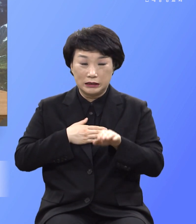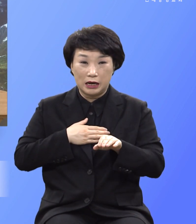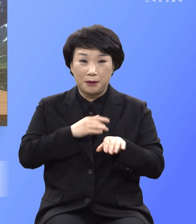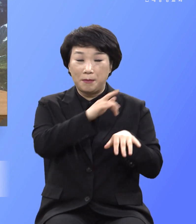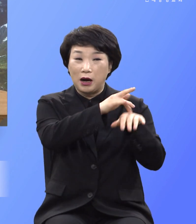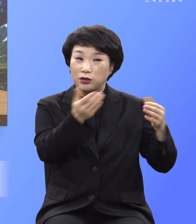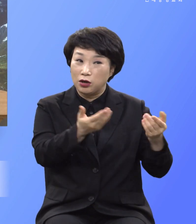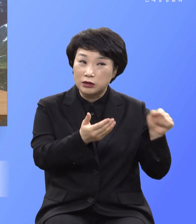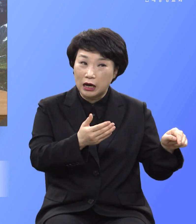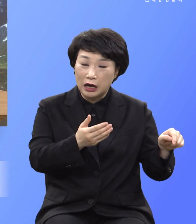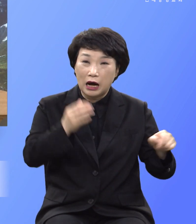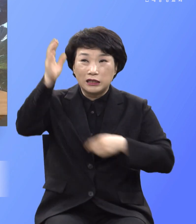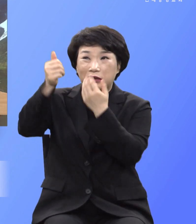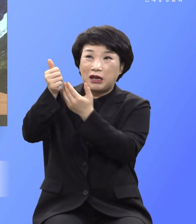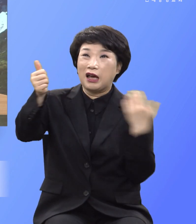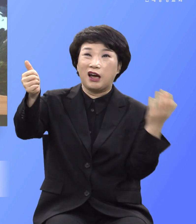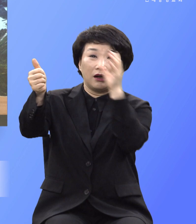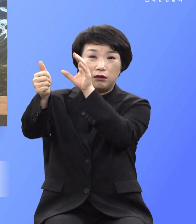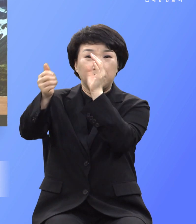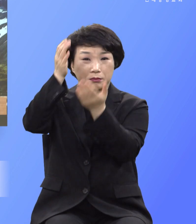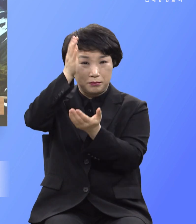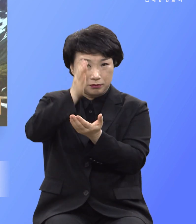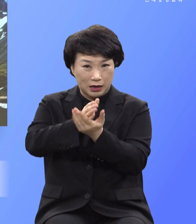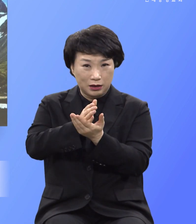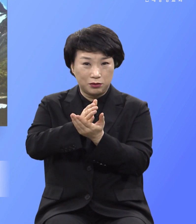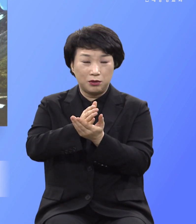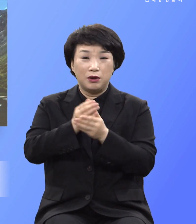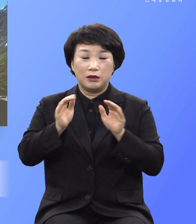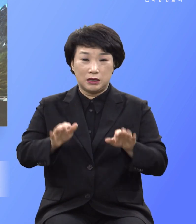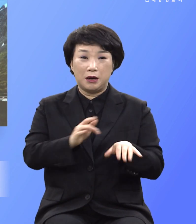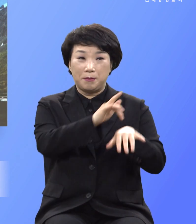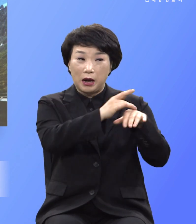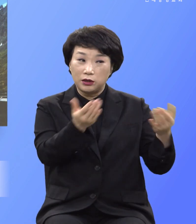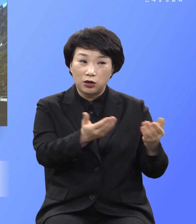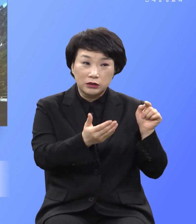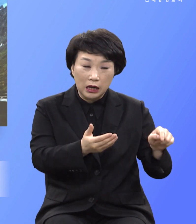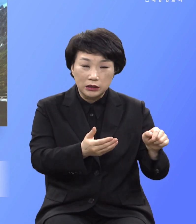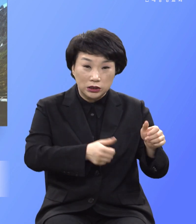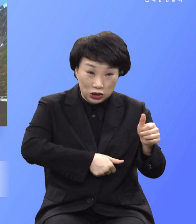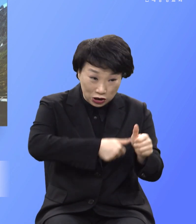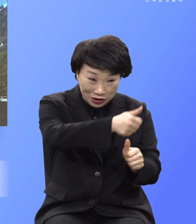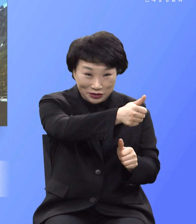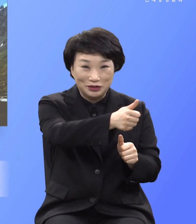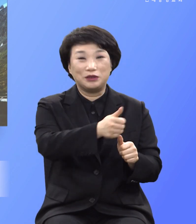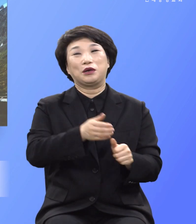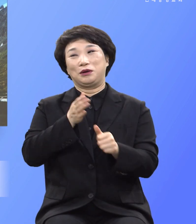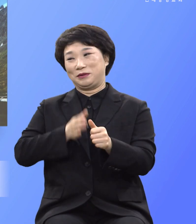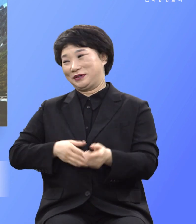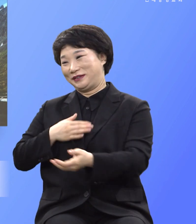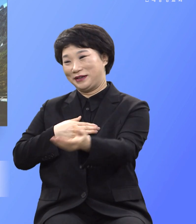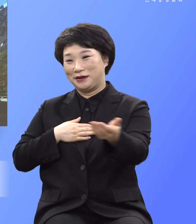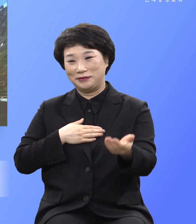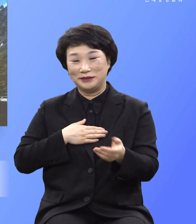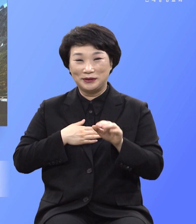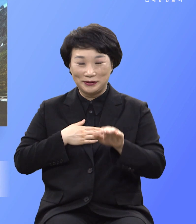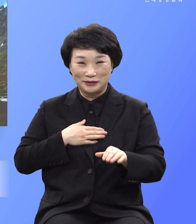역사를 하나님께 돌리지 말며 마귀 역사는 대족에서 이기는 자 되기를 주님의 이름으로